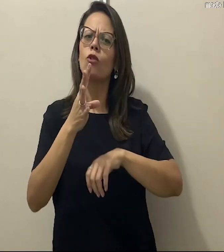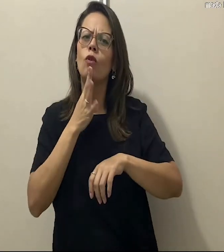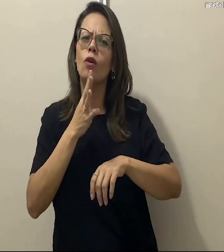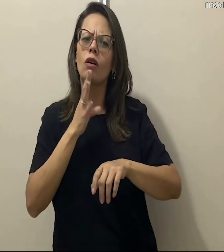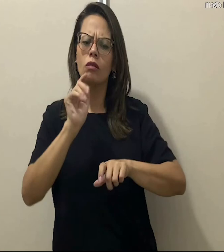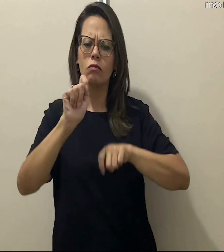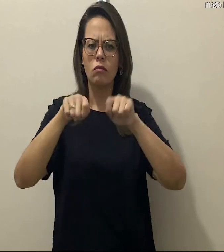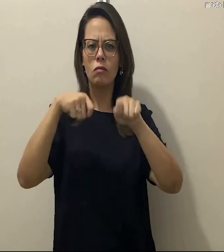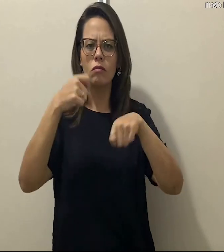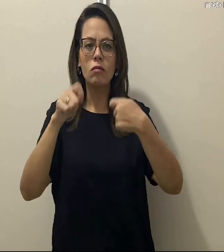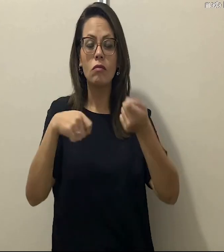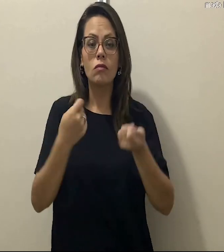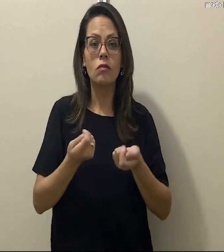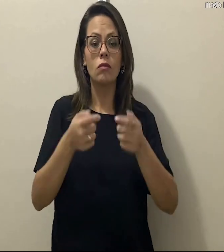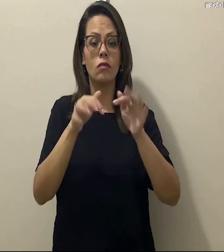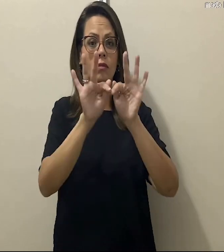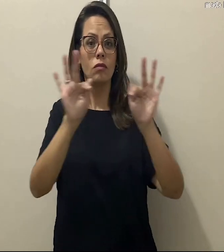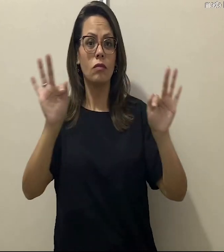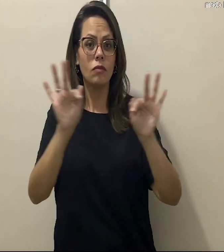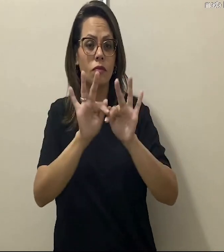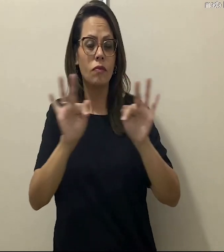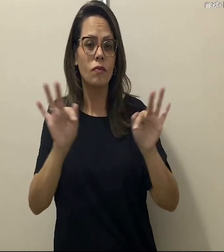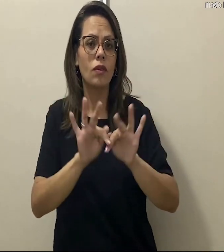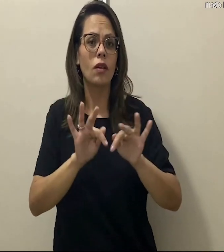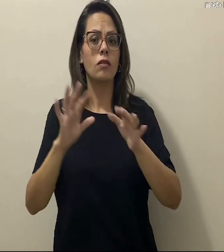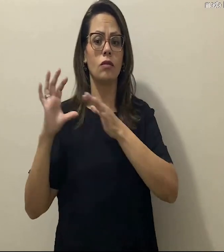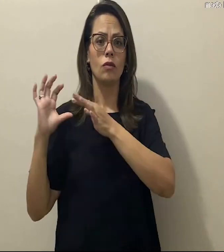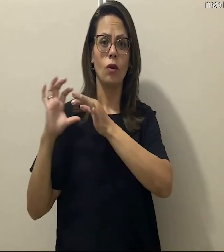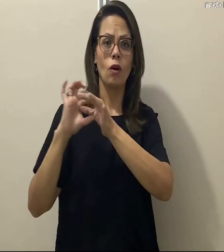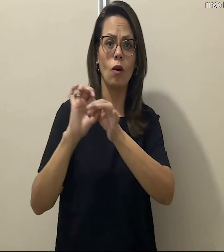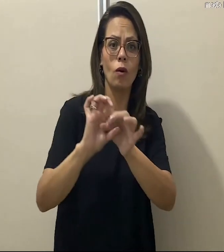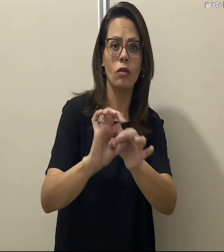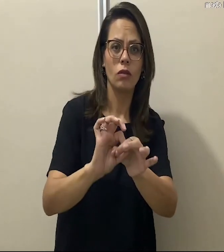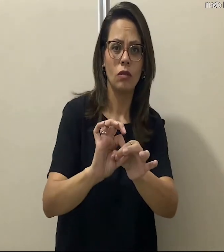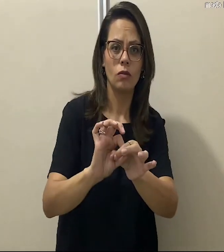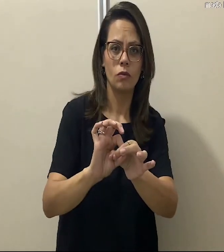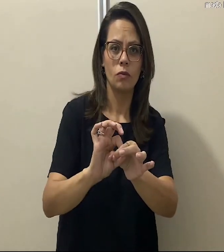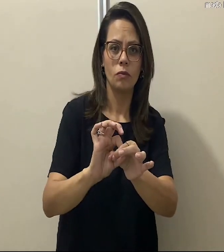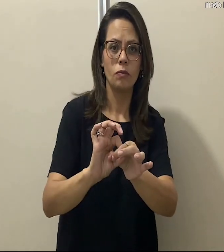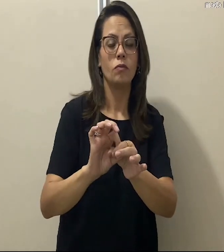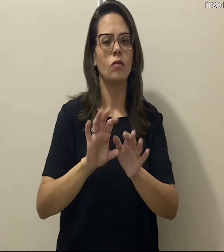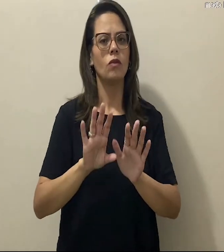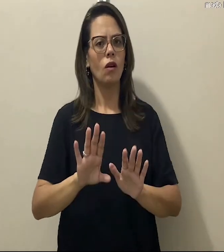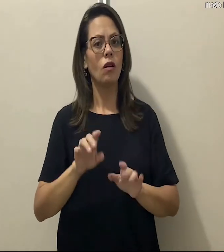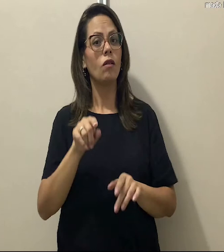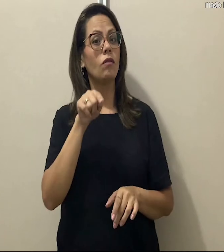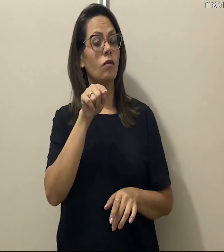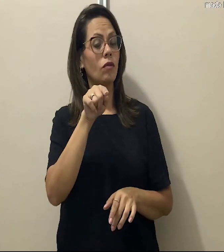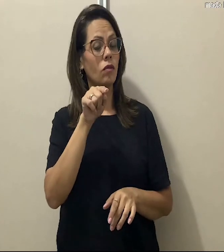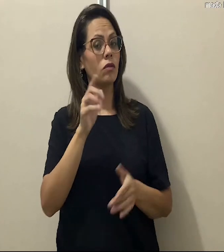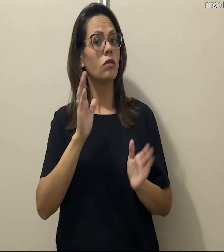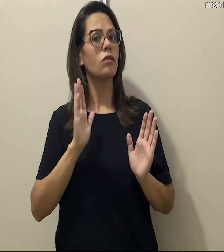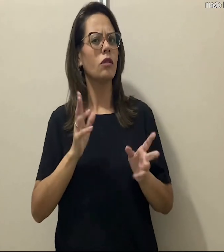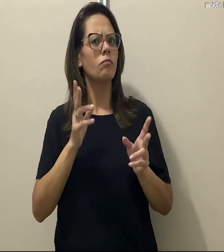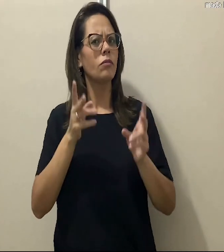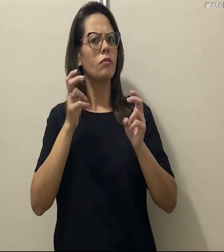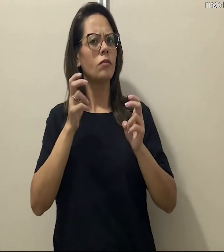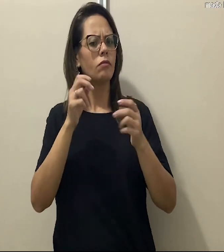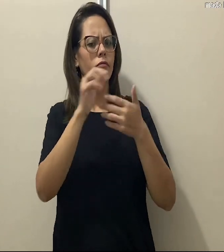vocês conheçam os sinais, aprendam frases contextualizadas. Sim, vocês já perceberam